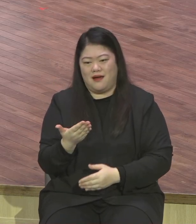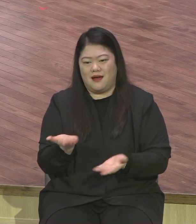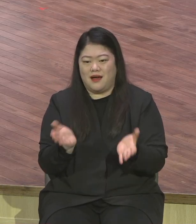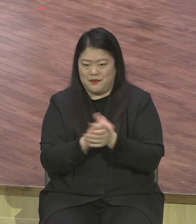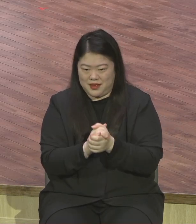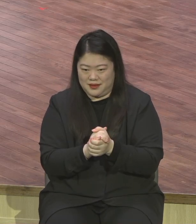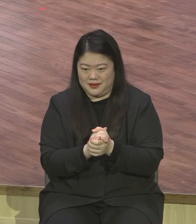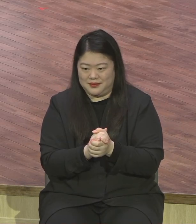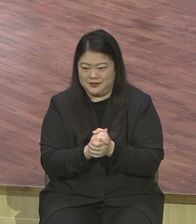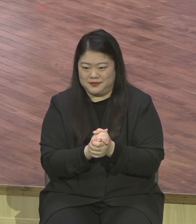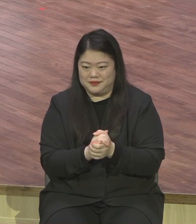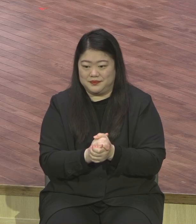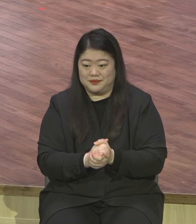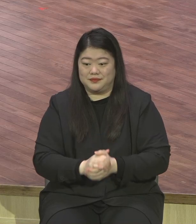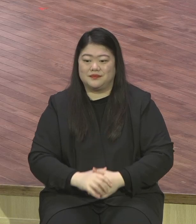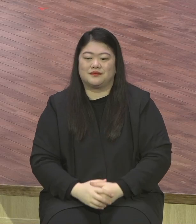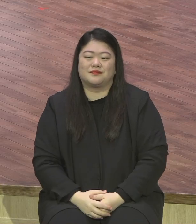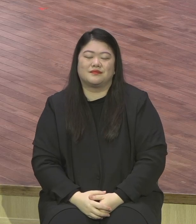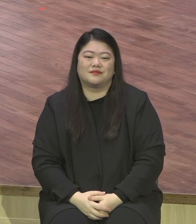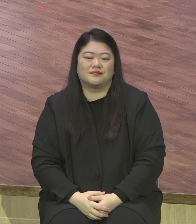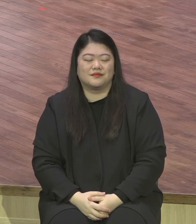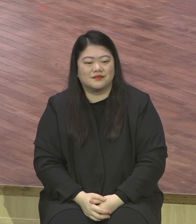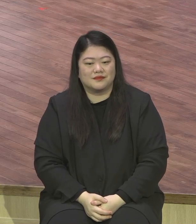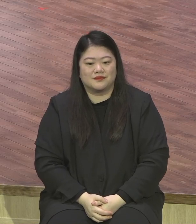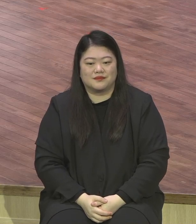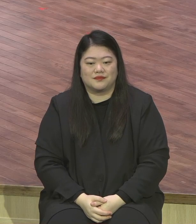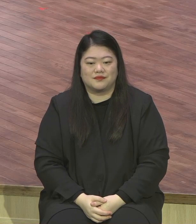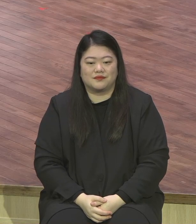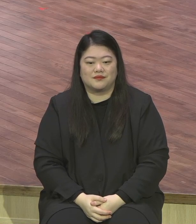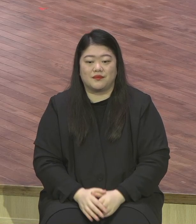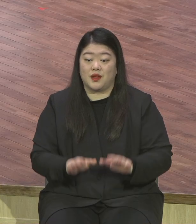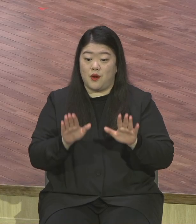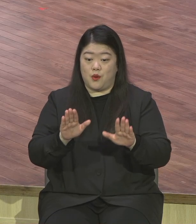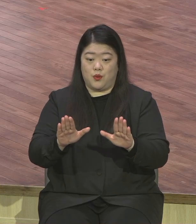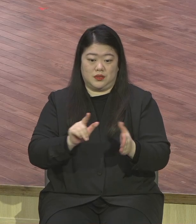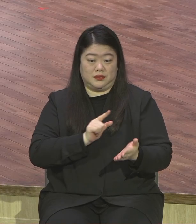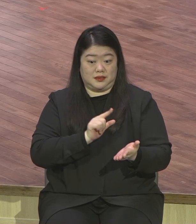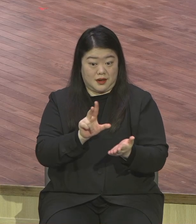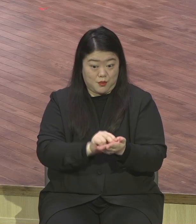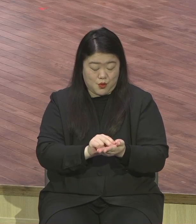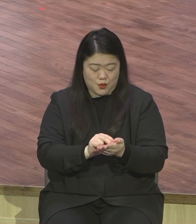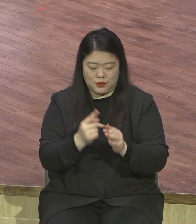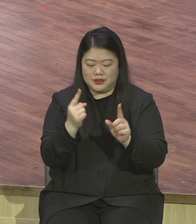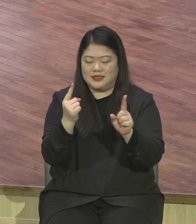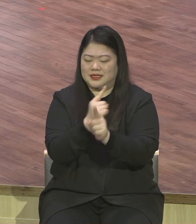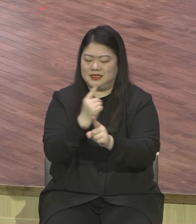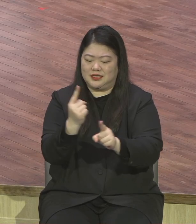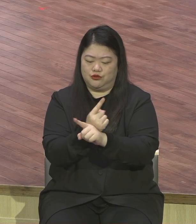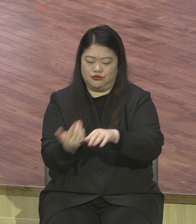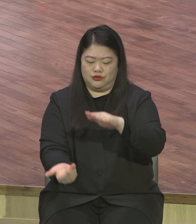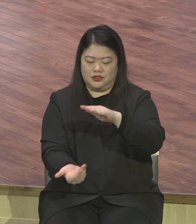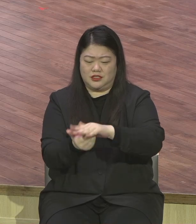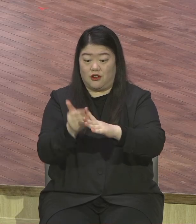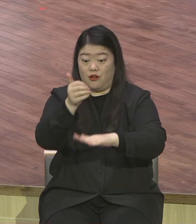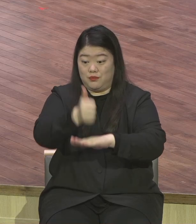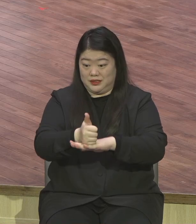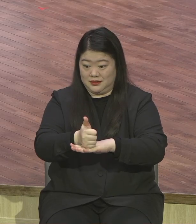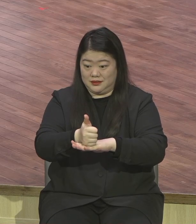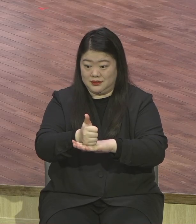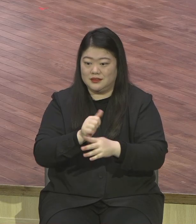이것을 읽어드릴 말씀 가지고 치유서밋이라는 제목으로 말씀을 드립니다. 우리가 살고 있는 이